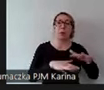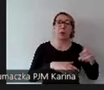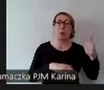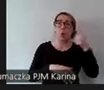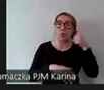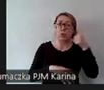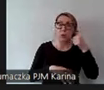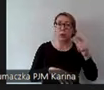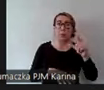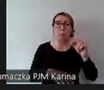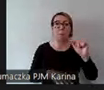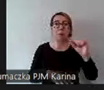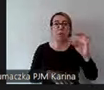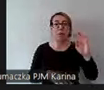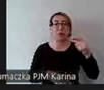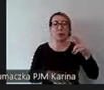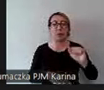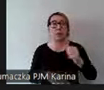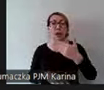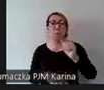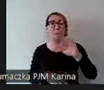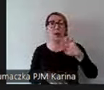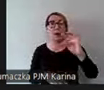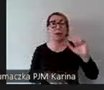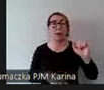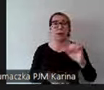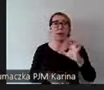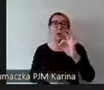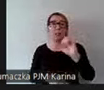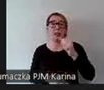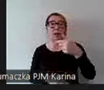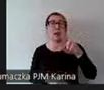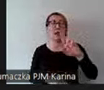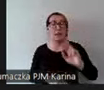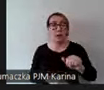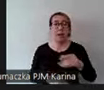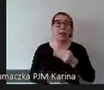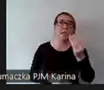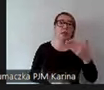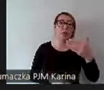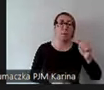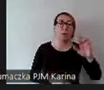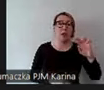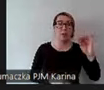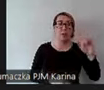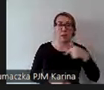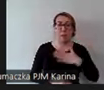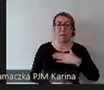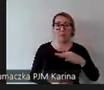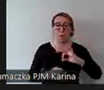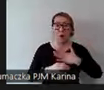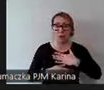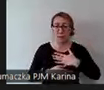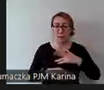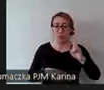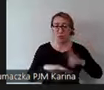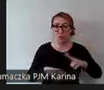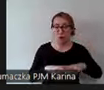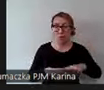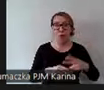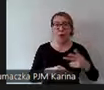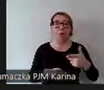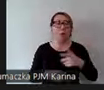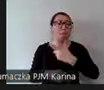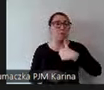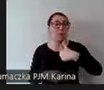Patrycja, Marta, Sandra i jeszcze Martynka, która niedawno dołączyła do nas. Mamy swój własny sprzęt, nie jesteśmy w żaden sposób